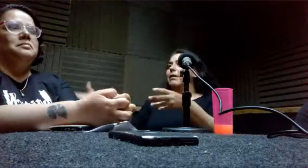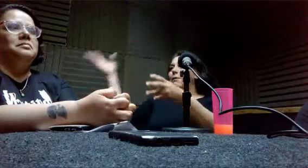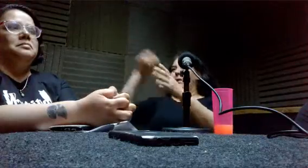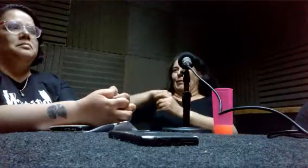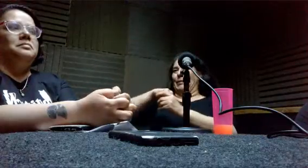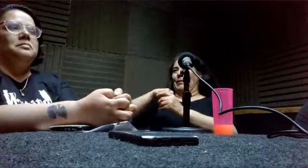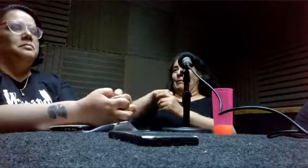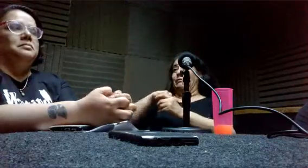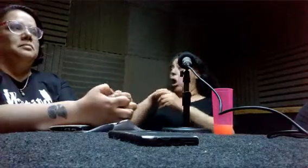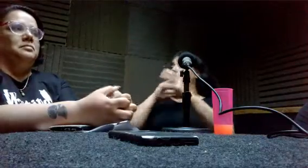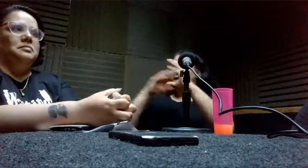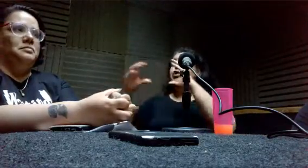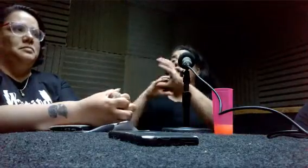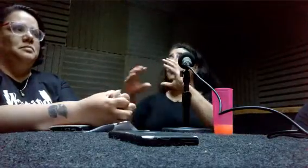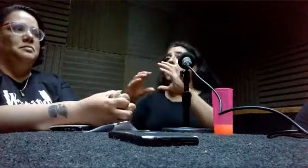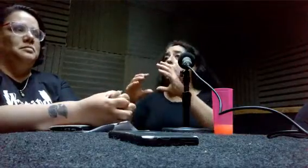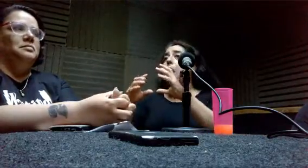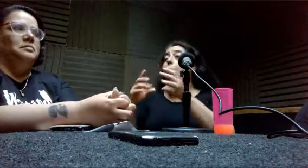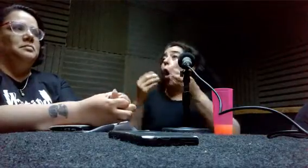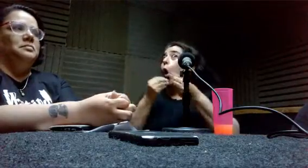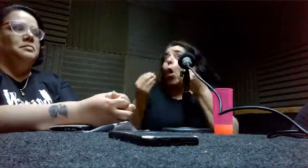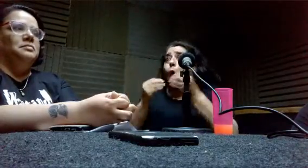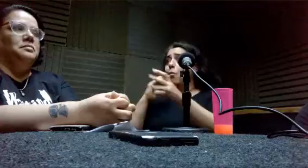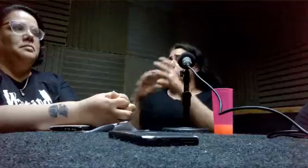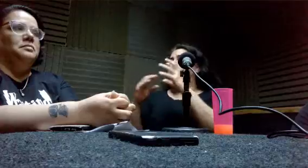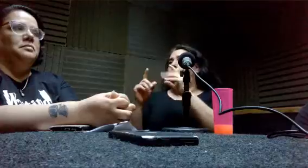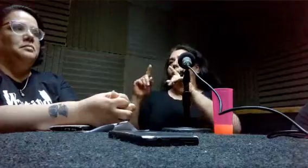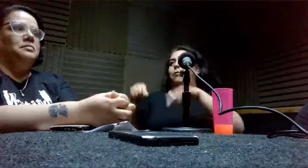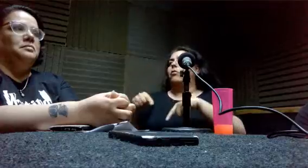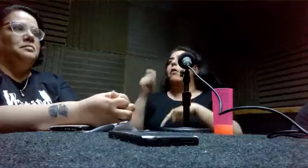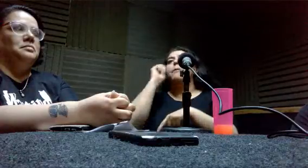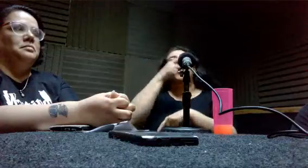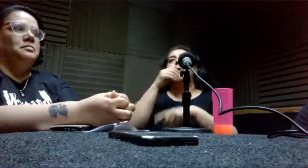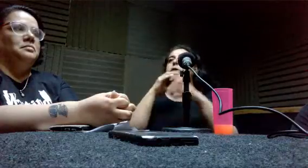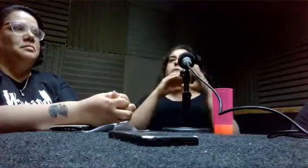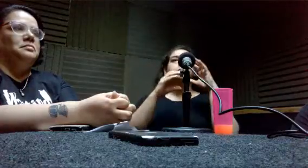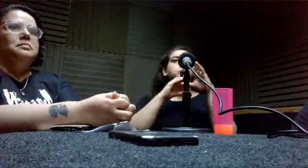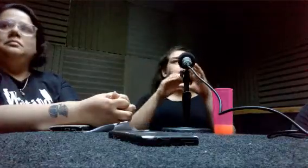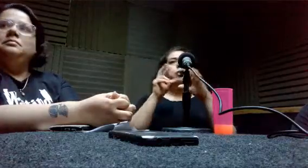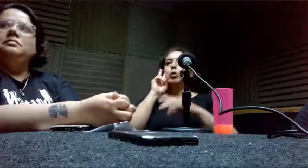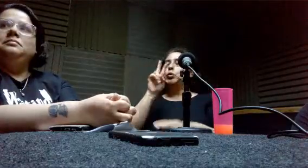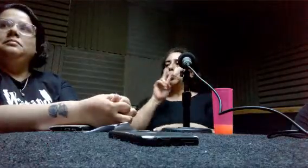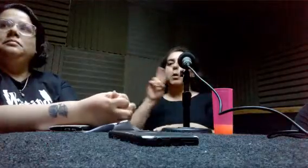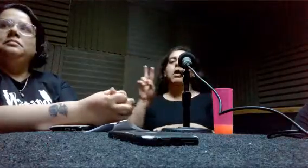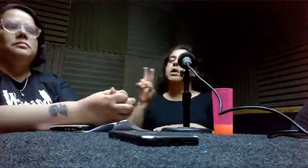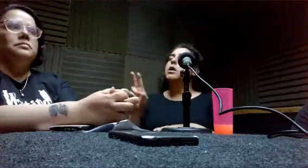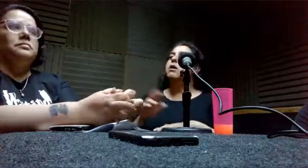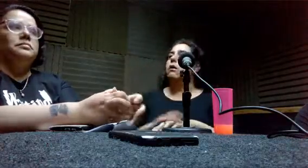me digas cómo, pero él se hacía entender. Y se comunicaba perfectamente, de alguna manera.